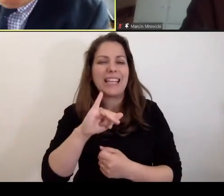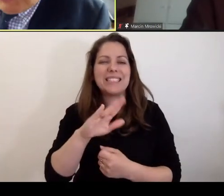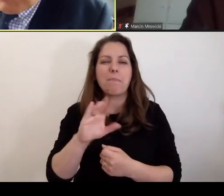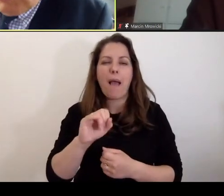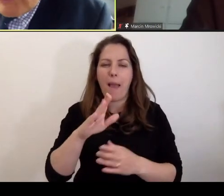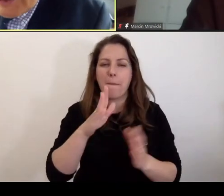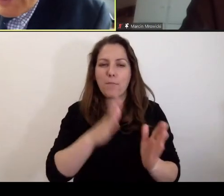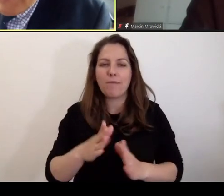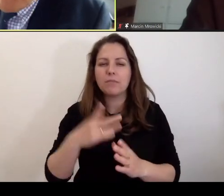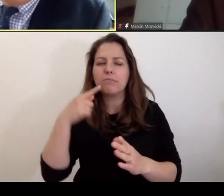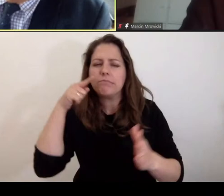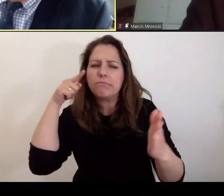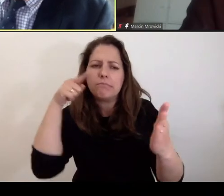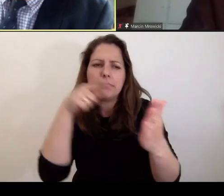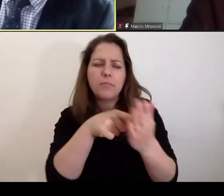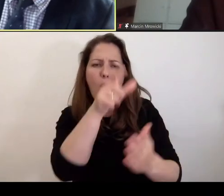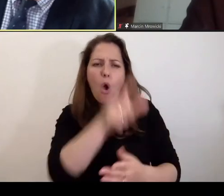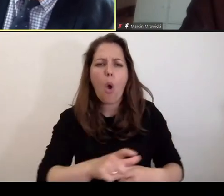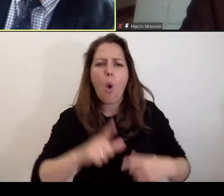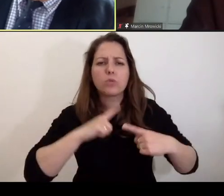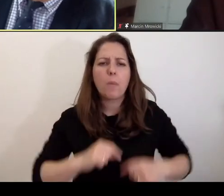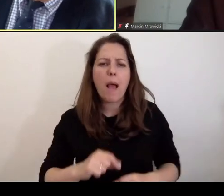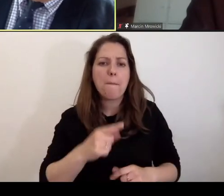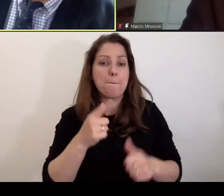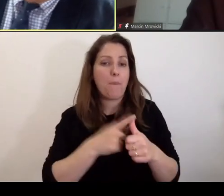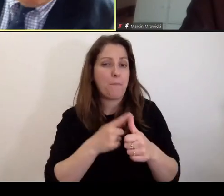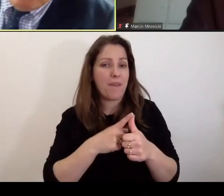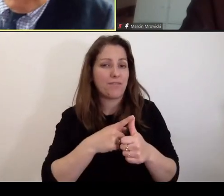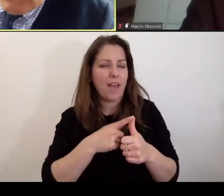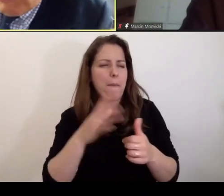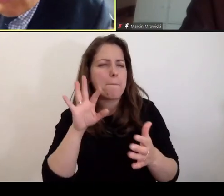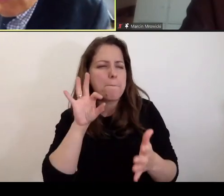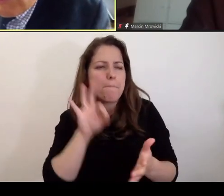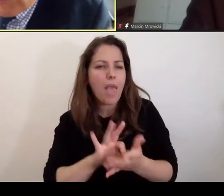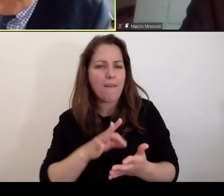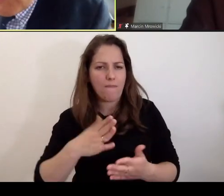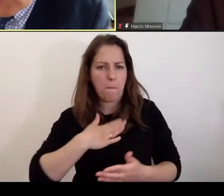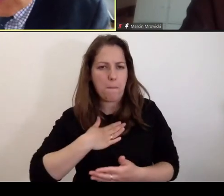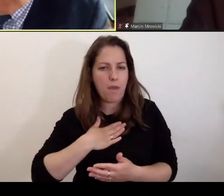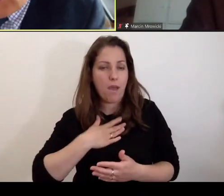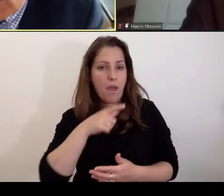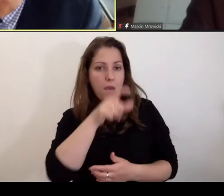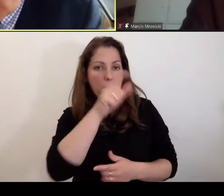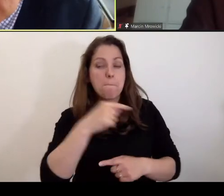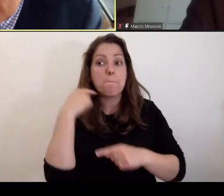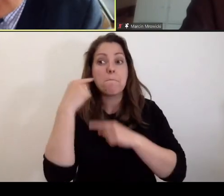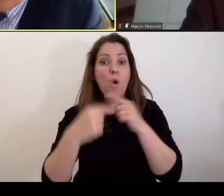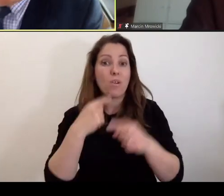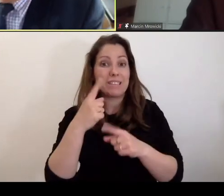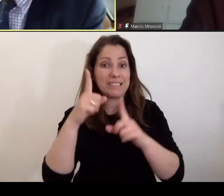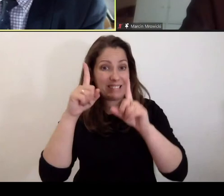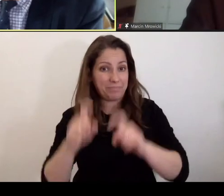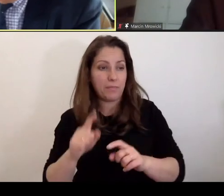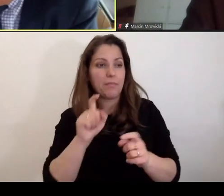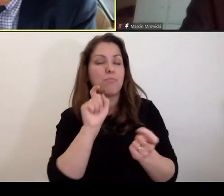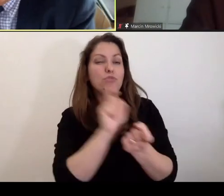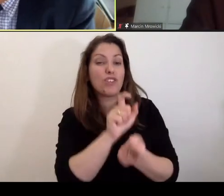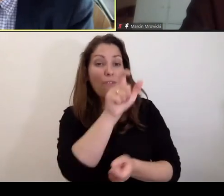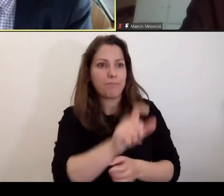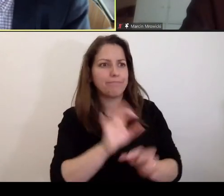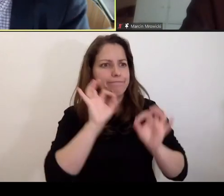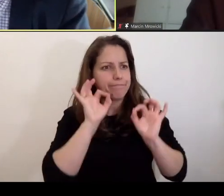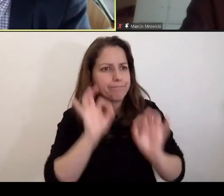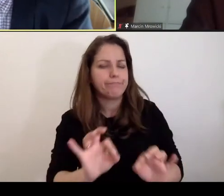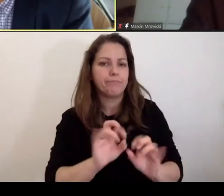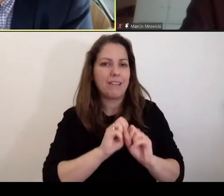dotrzeć do tego człowieka po to, aby po pierwsze mieć pewność, że proces, który się rozpoczyna przeciwko niemu będzie rzetelny,